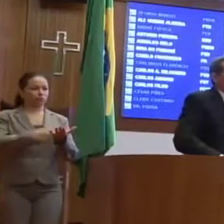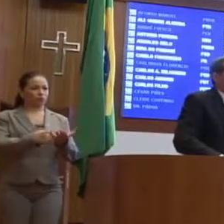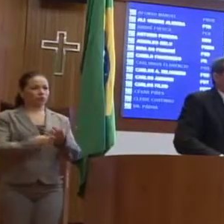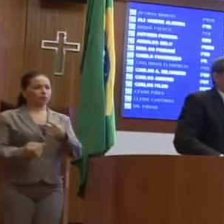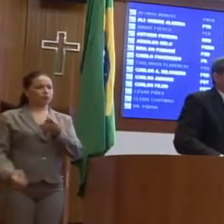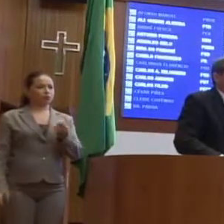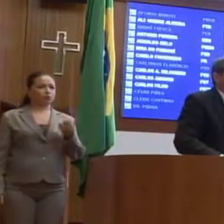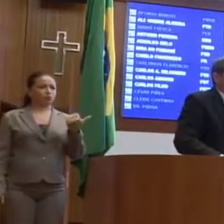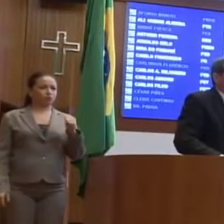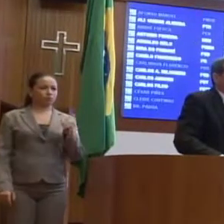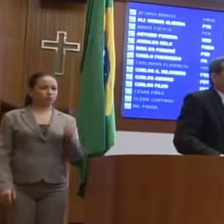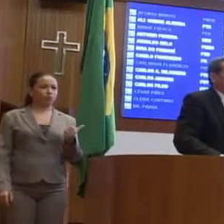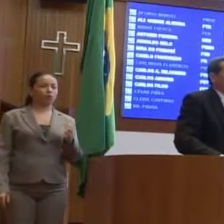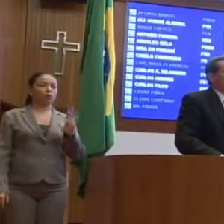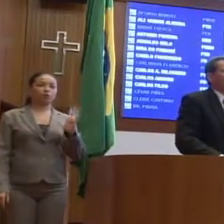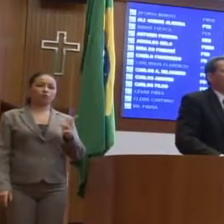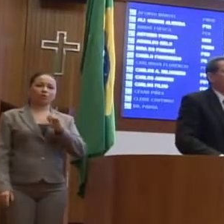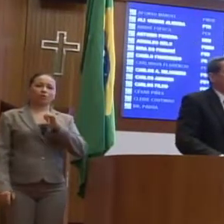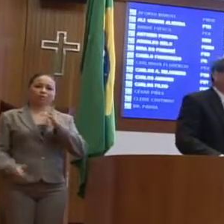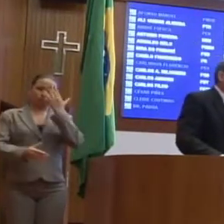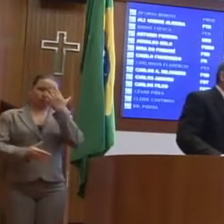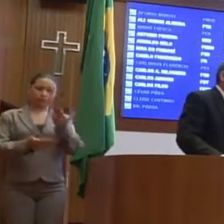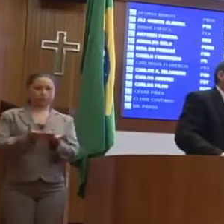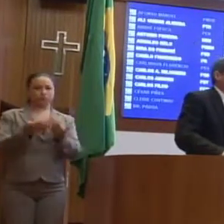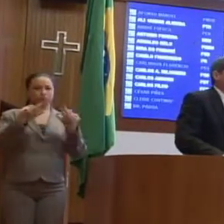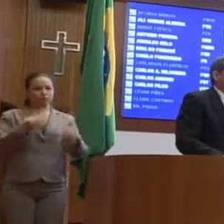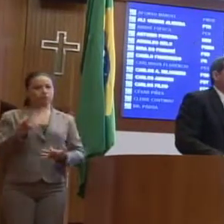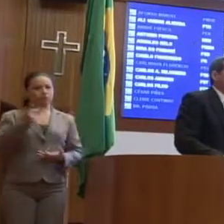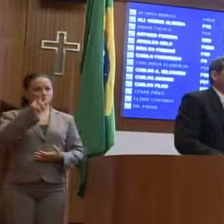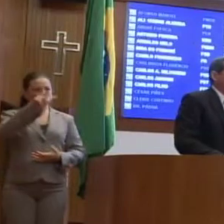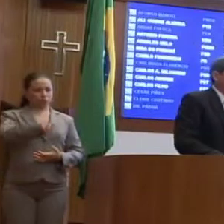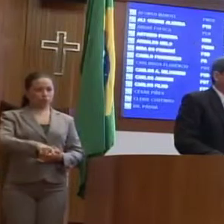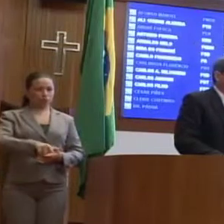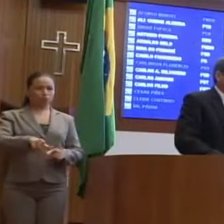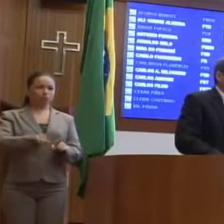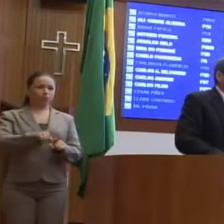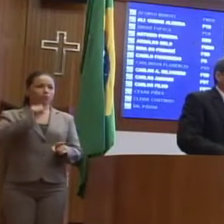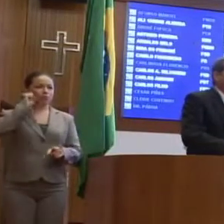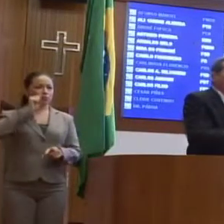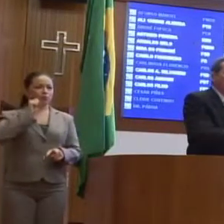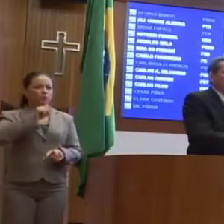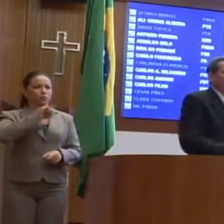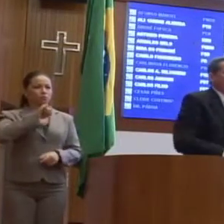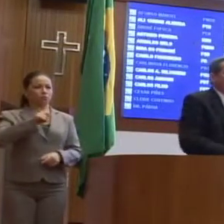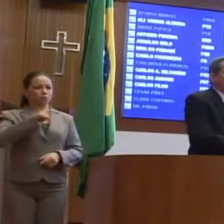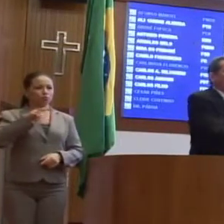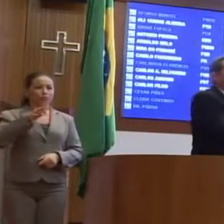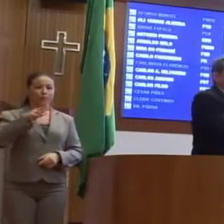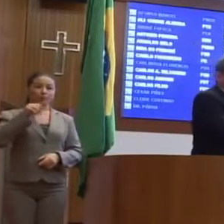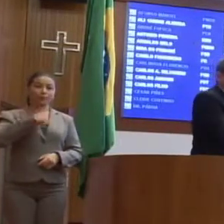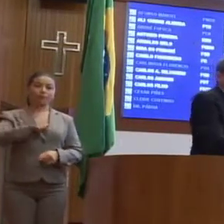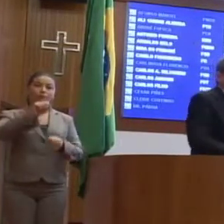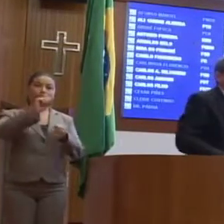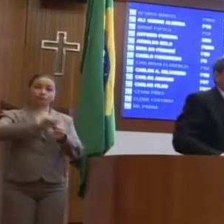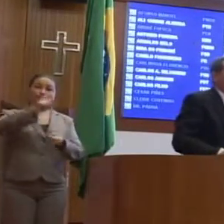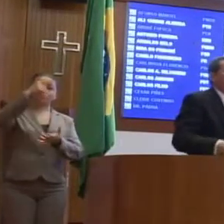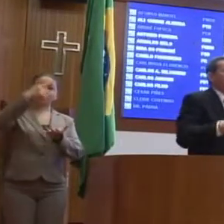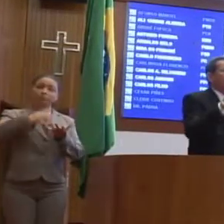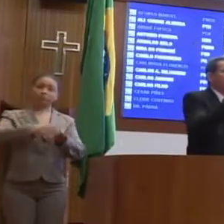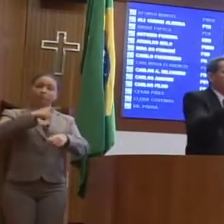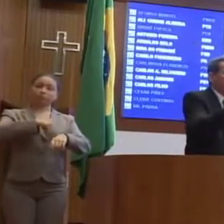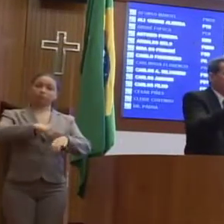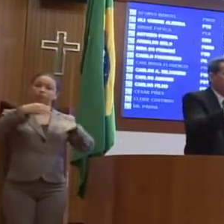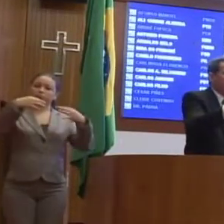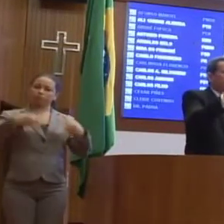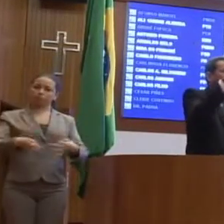firmado em 2011. E tenho absoluta confiança que, vossa excelência, com o senador Gilberto, irão com certeza cumprir esses prazos, e